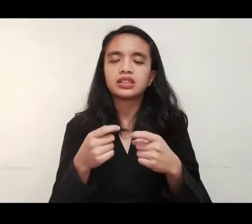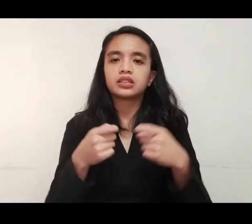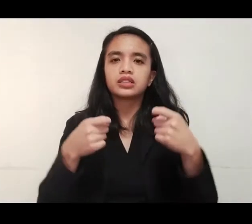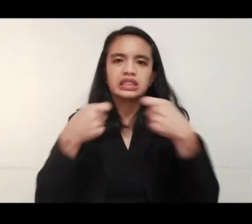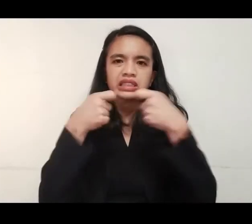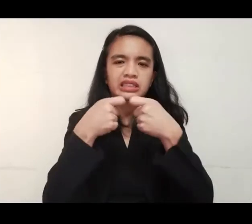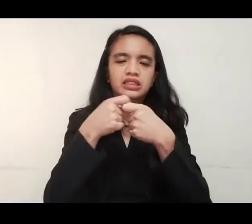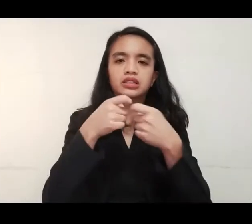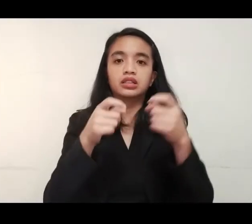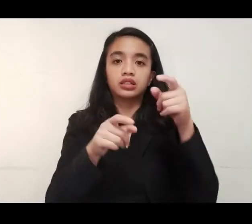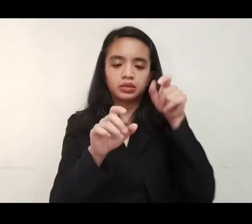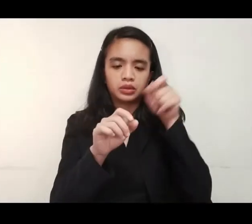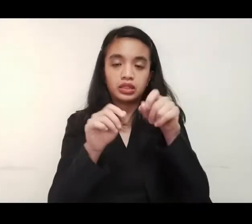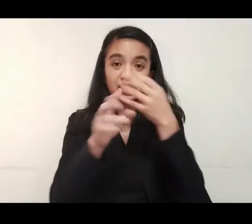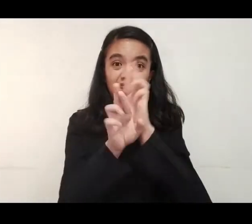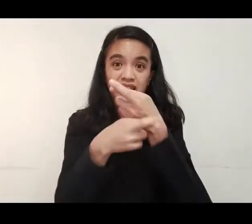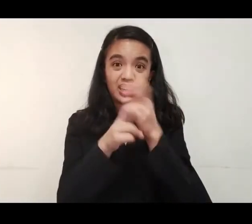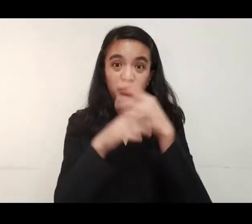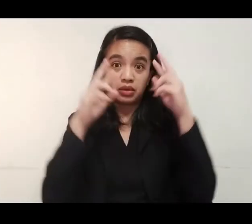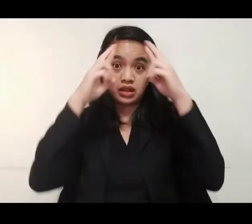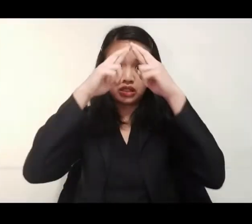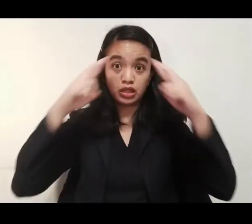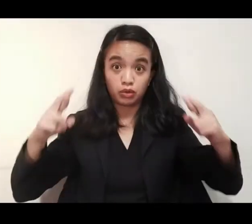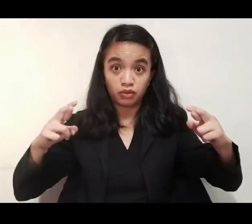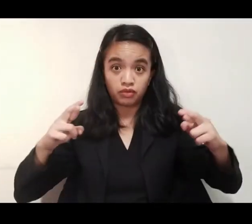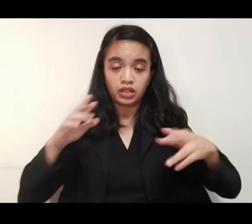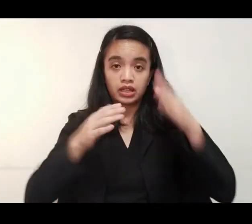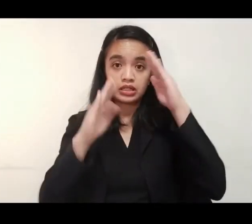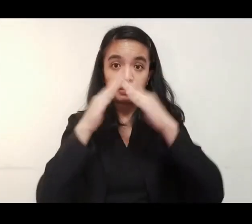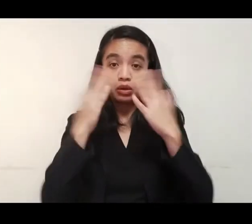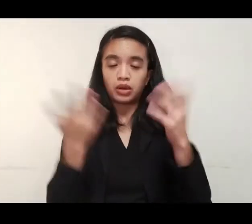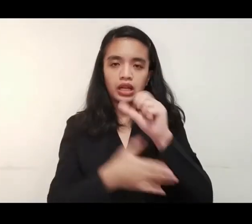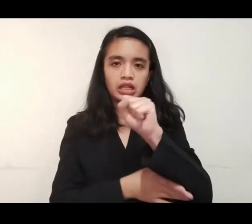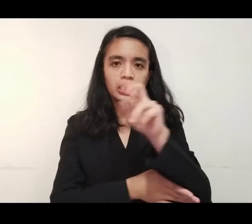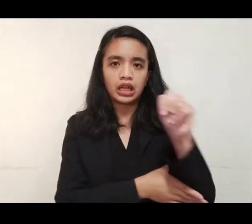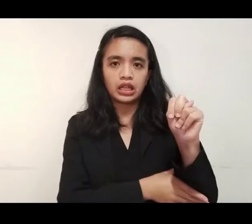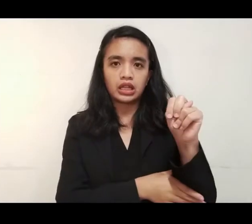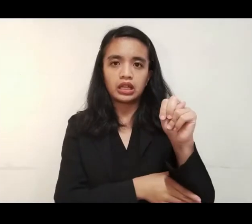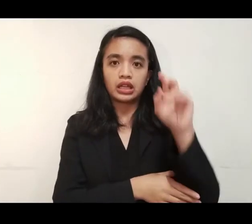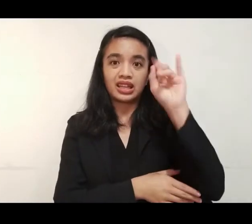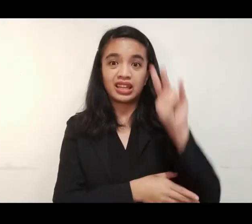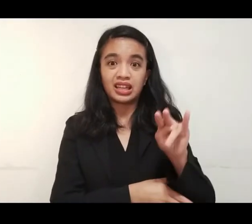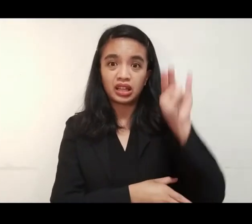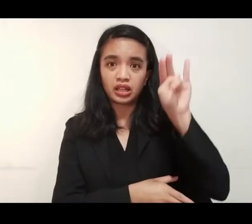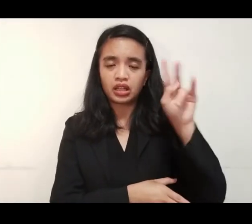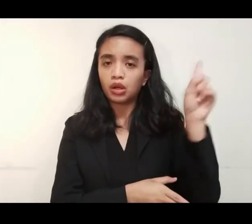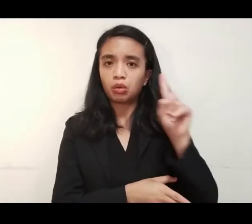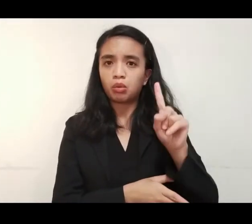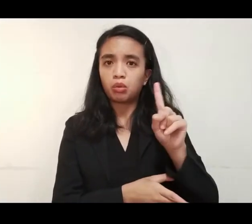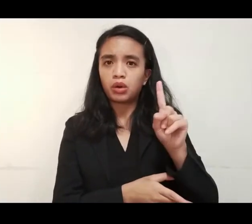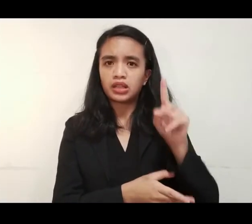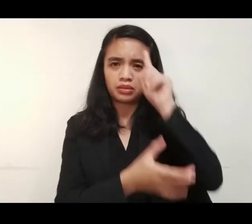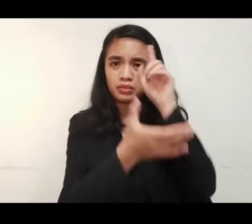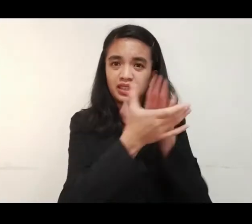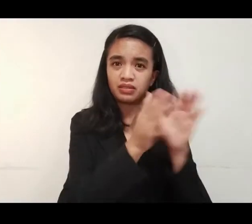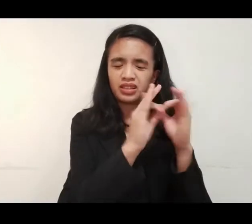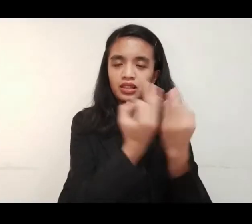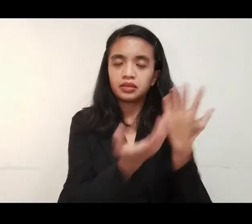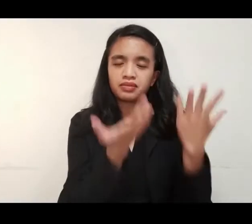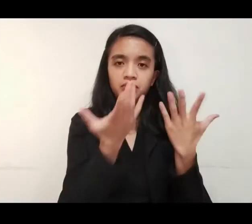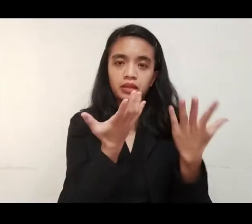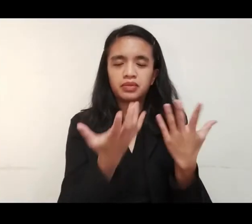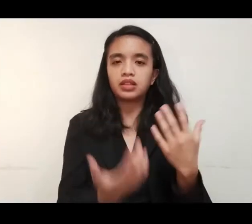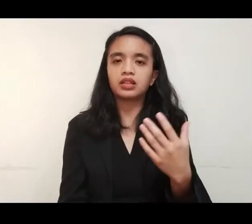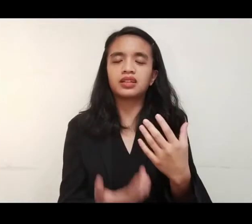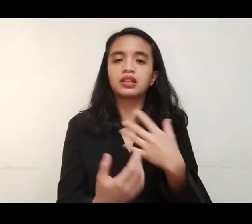umanong makuryente habang nagwe-wielding sa bubong ng kanyang bahay sa San Nicola Silocos Norte. Paniniwala ng